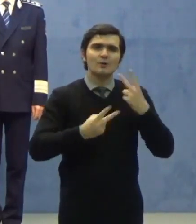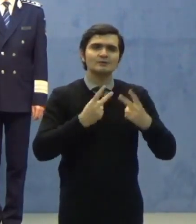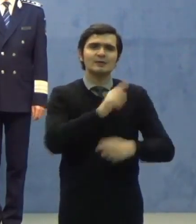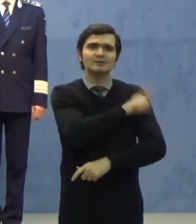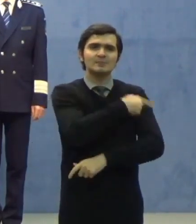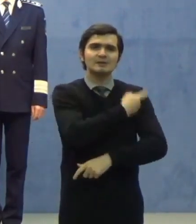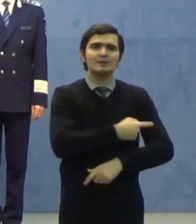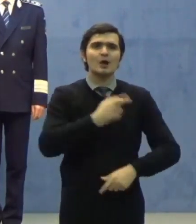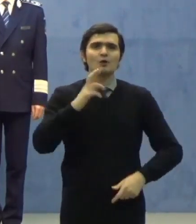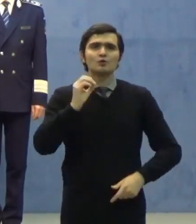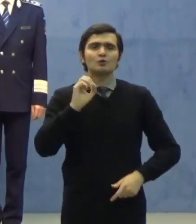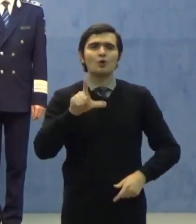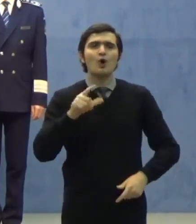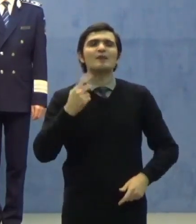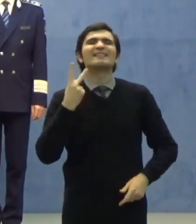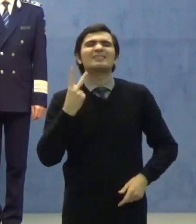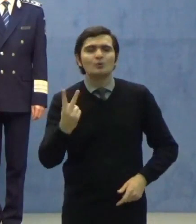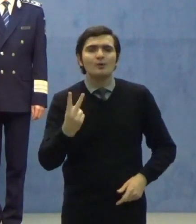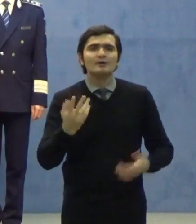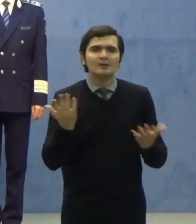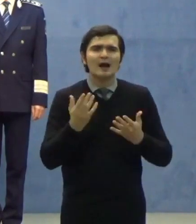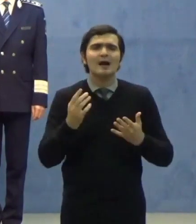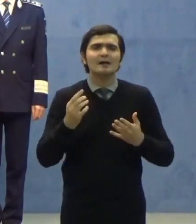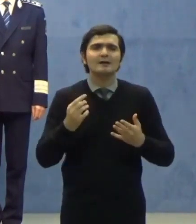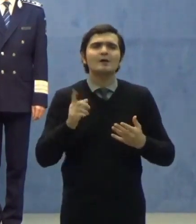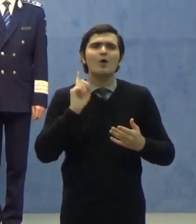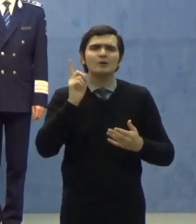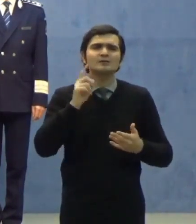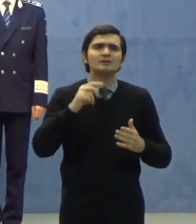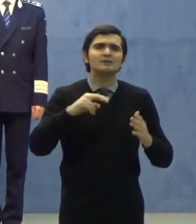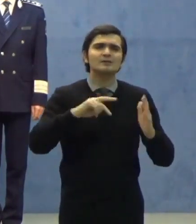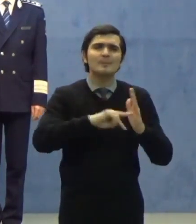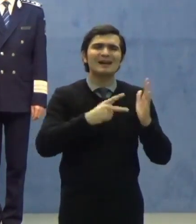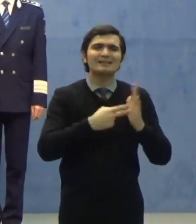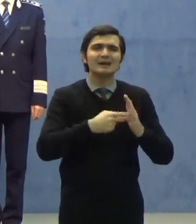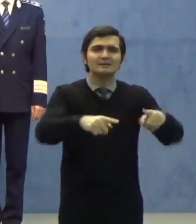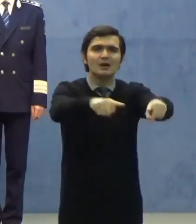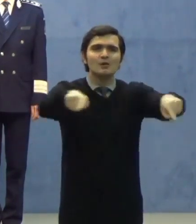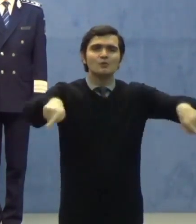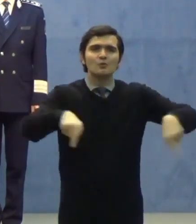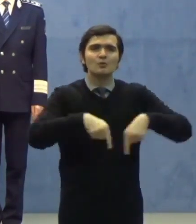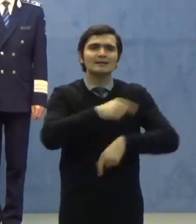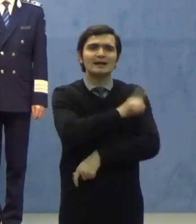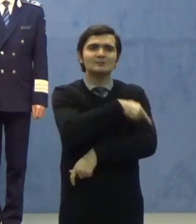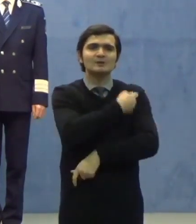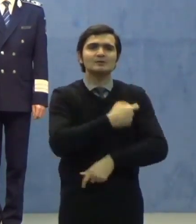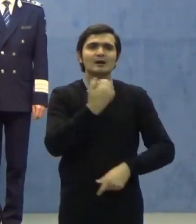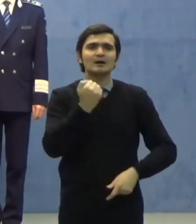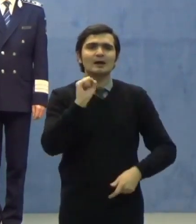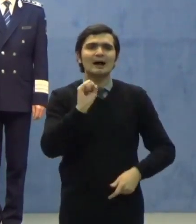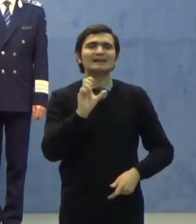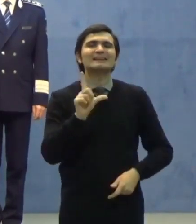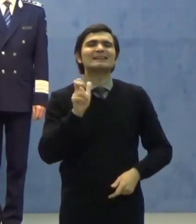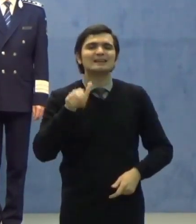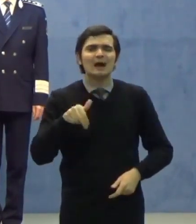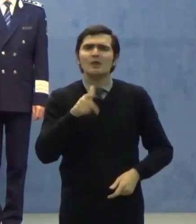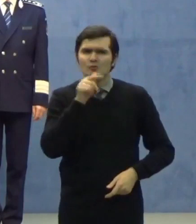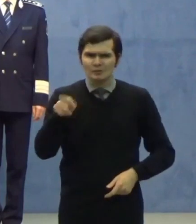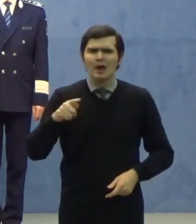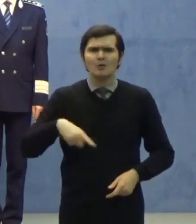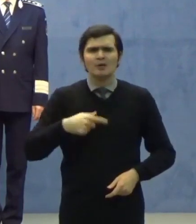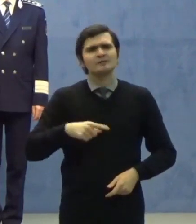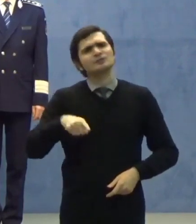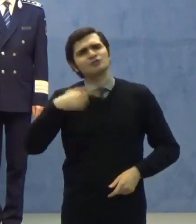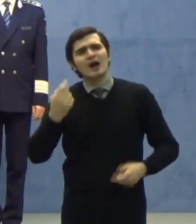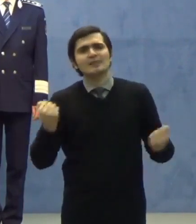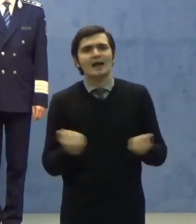Militar Rol 2 care se instalează în curtea Spitalului Aslan și unde bineînțeles există și alte activități care se